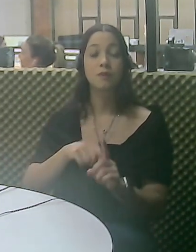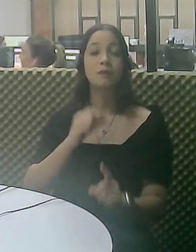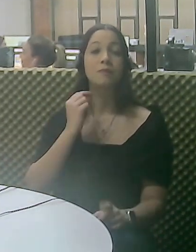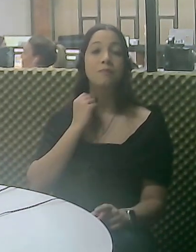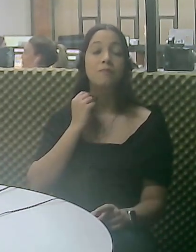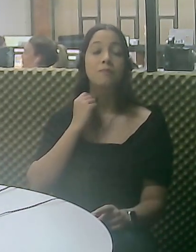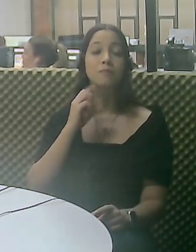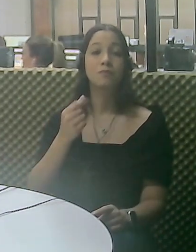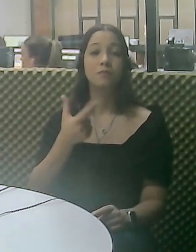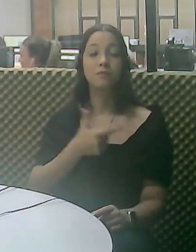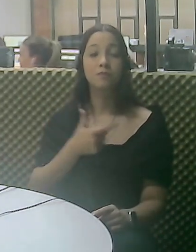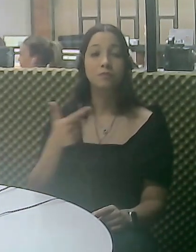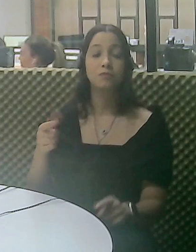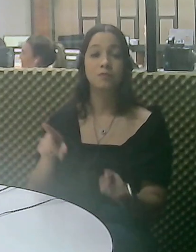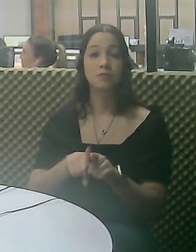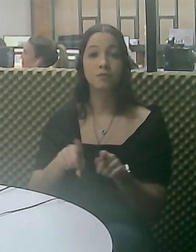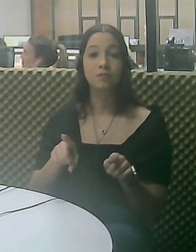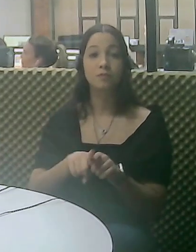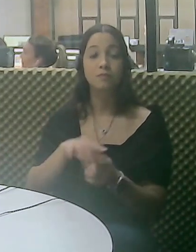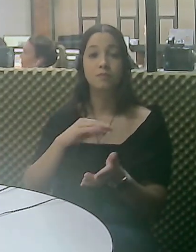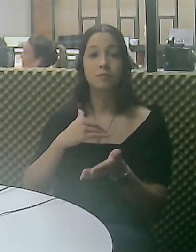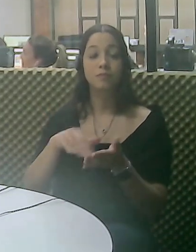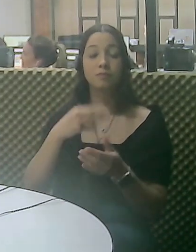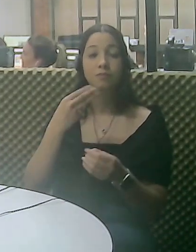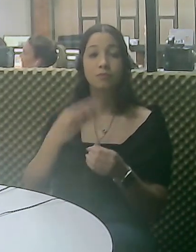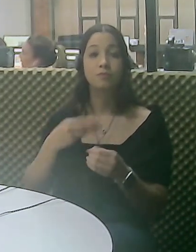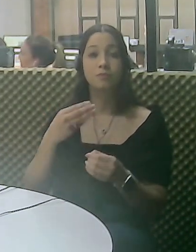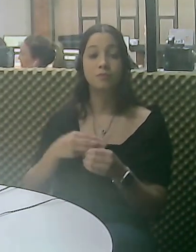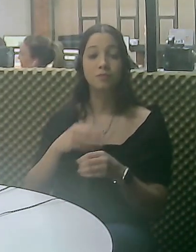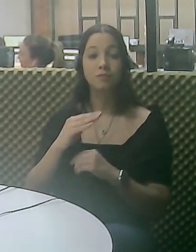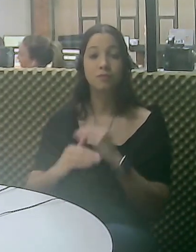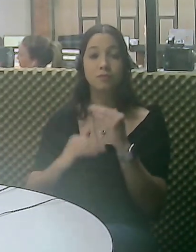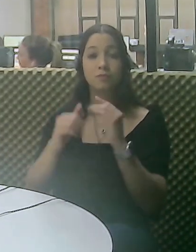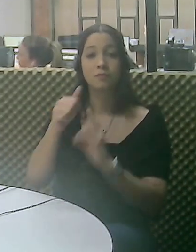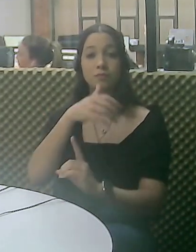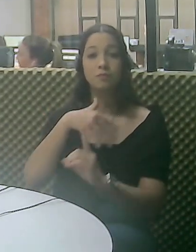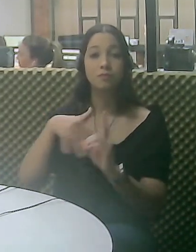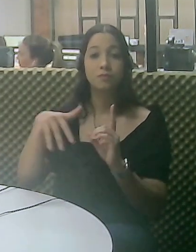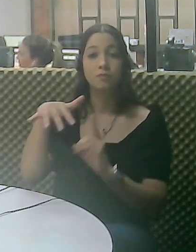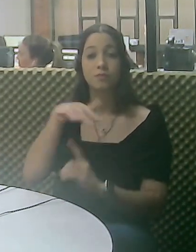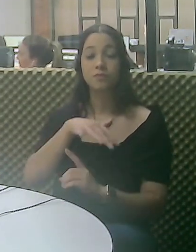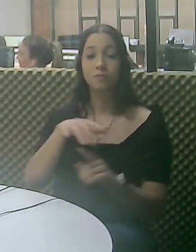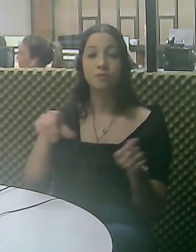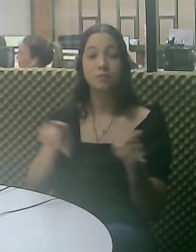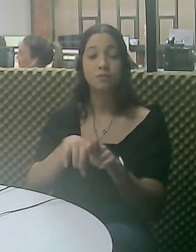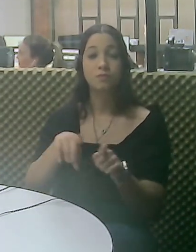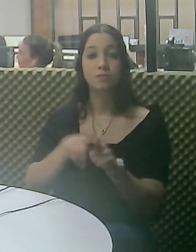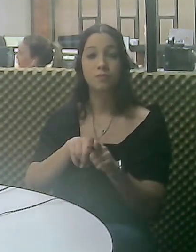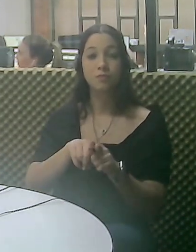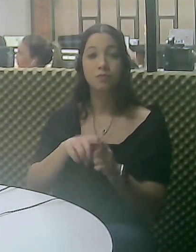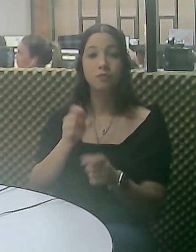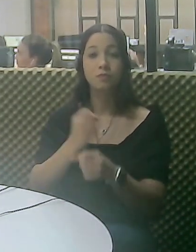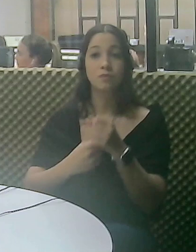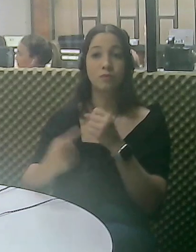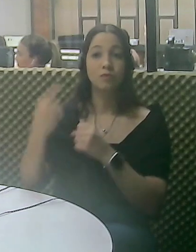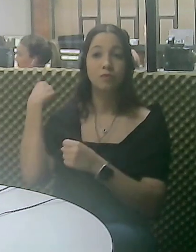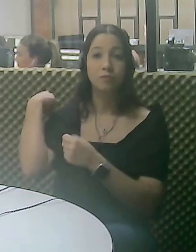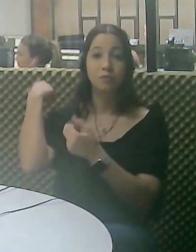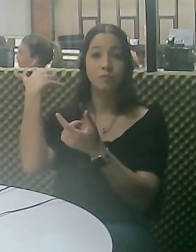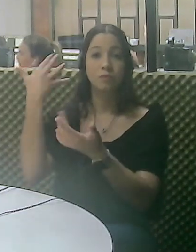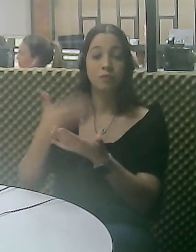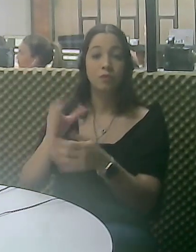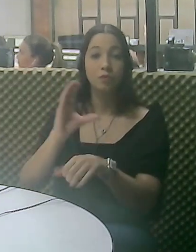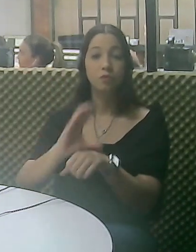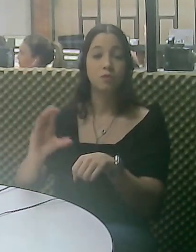com a Sejuspe em março de 2022 e capacitação fornecida pela Secretaria Municipal de Desenvolvimento